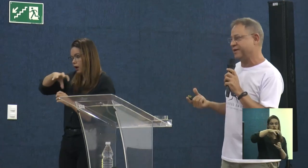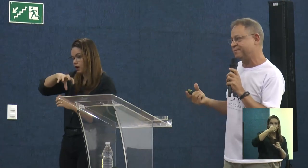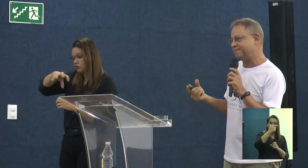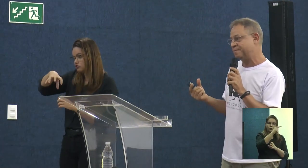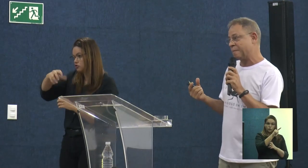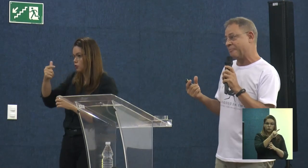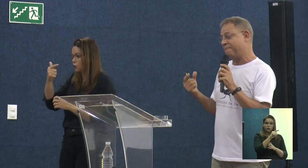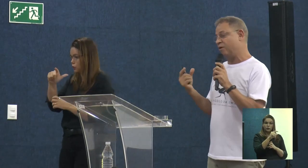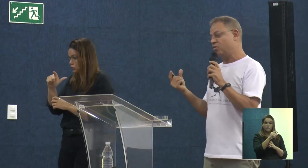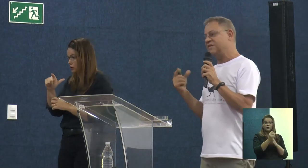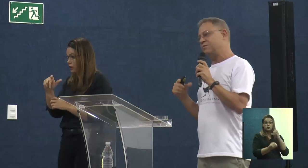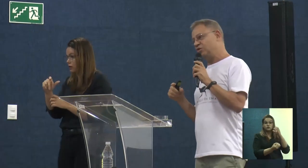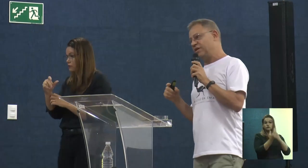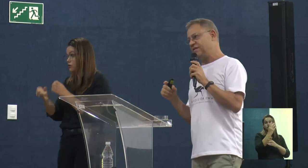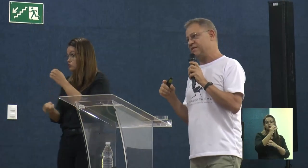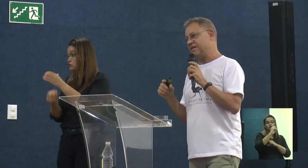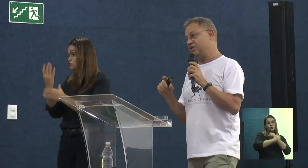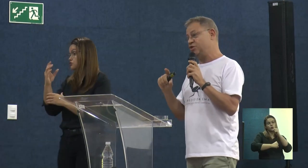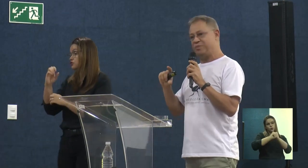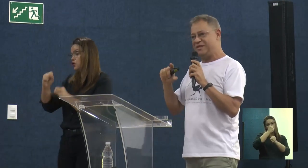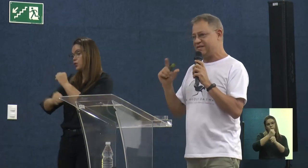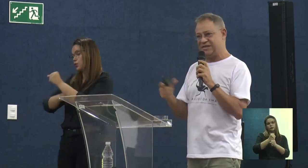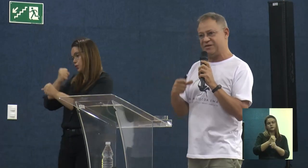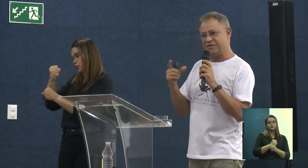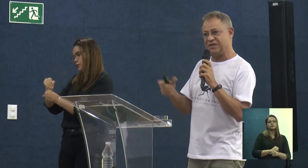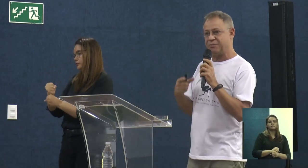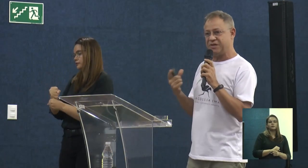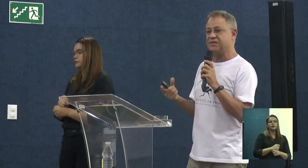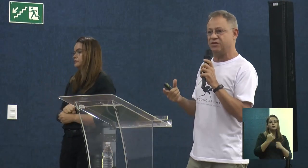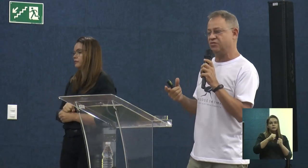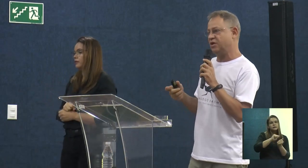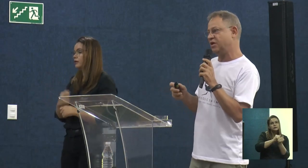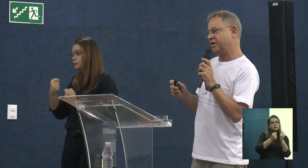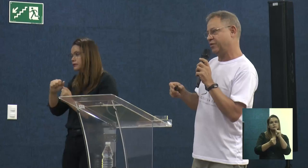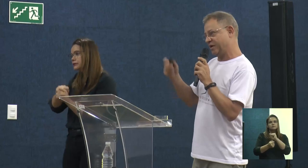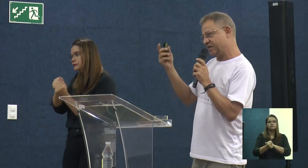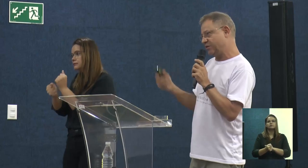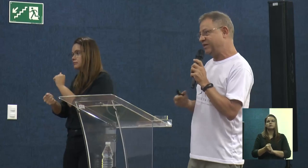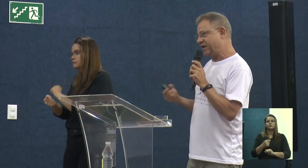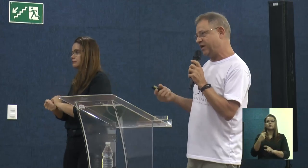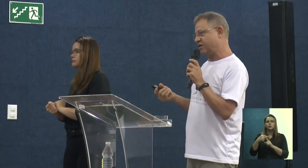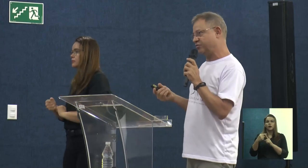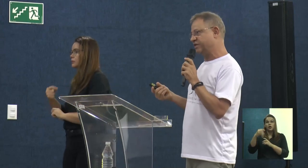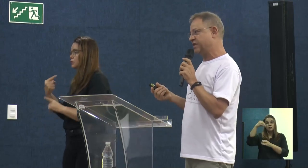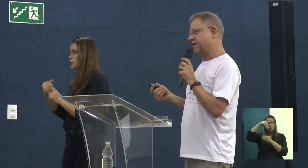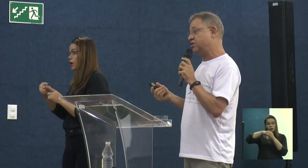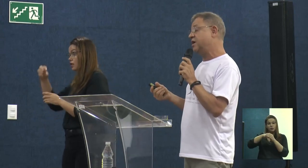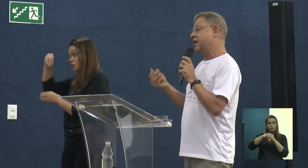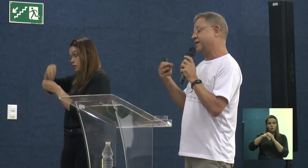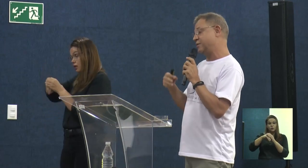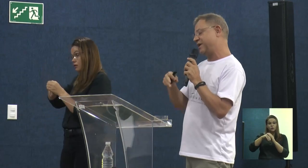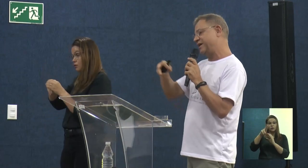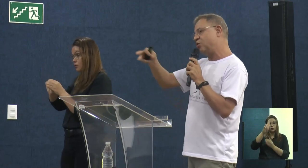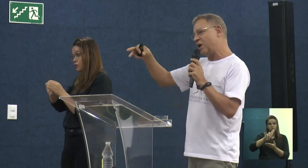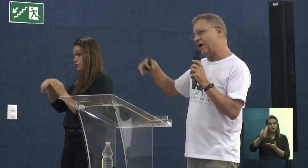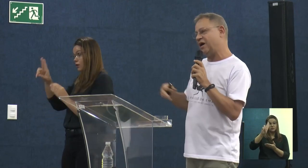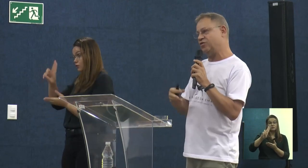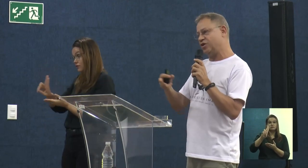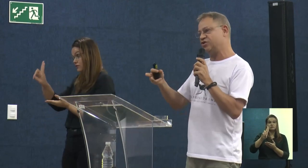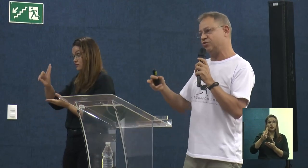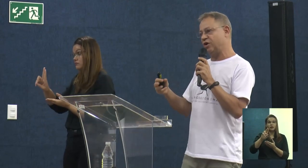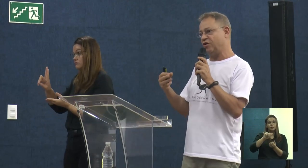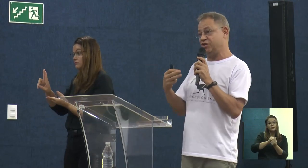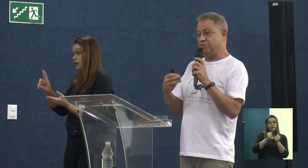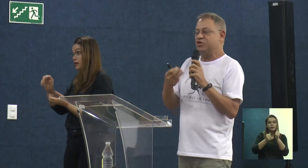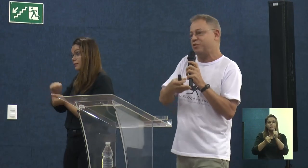do ano que vem. Então, com essa mudança, a gente precisa fazer adaptação. É uma questão interna da universidade, até para adequar